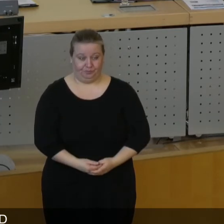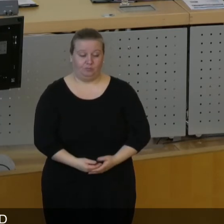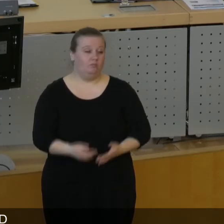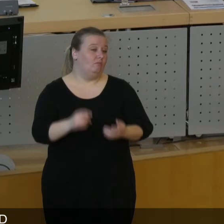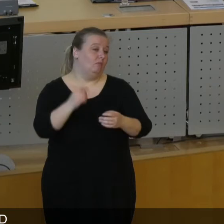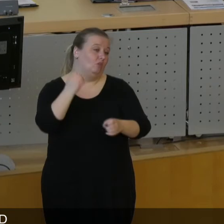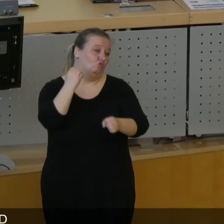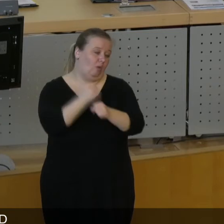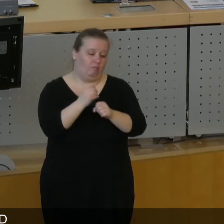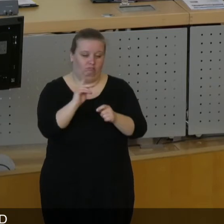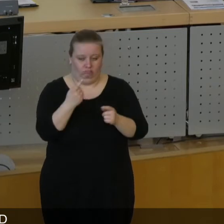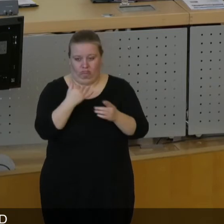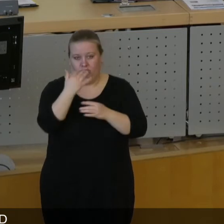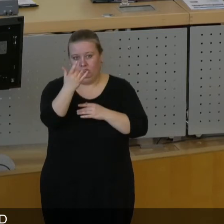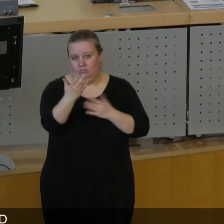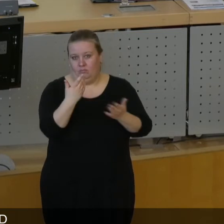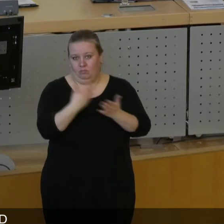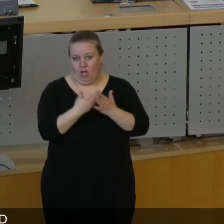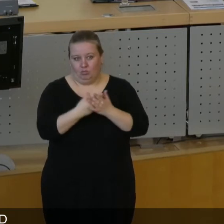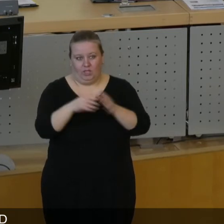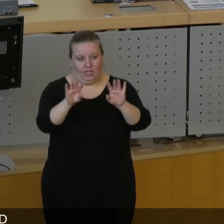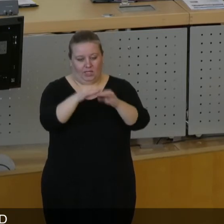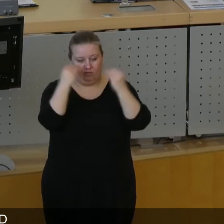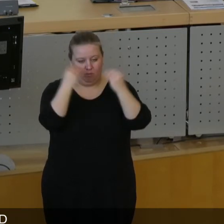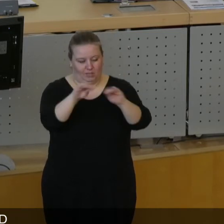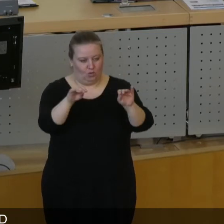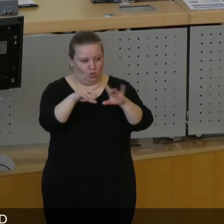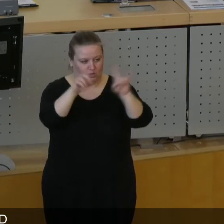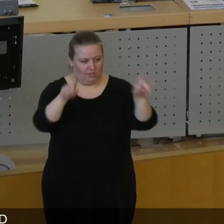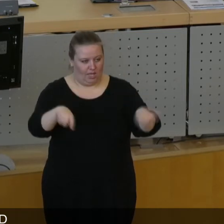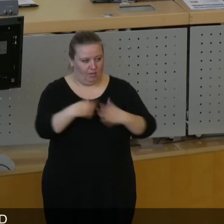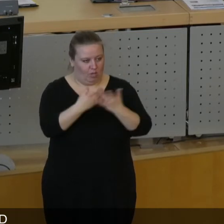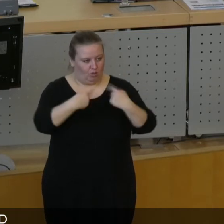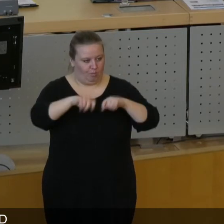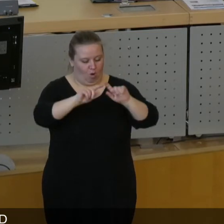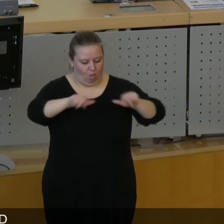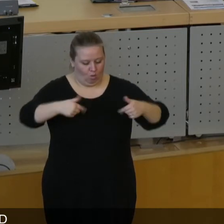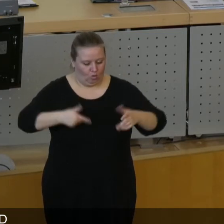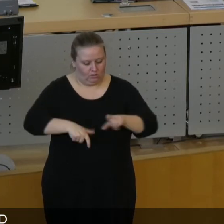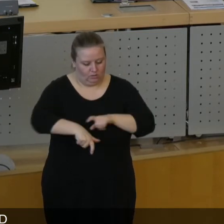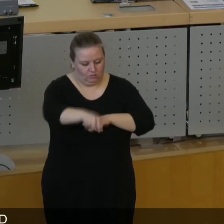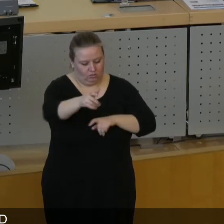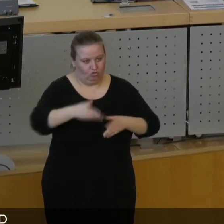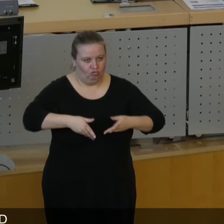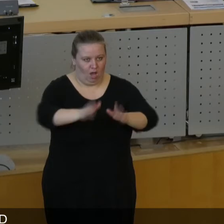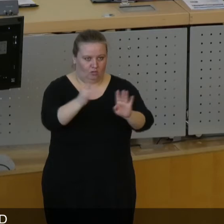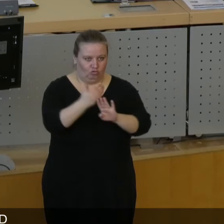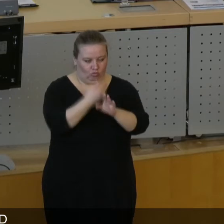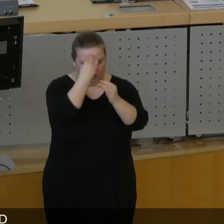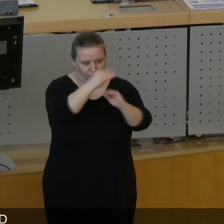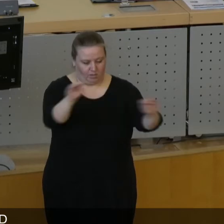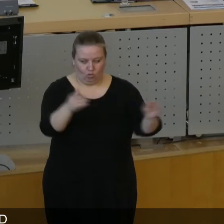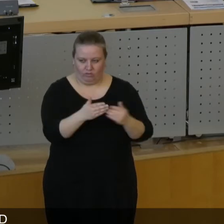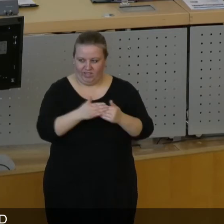Meistens passiert das erst, wenn beispielsweise die Informationszettel zum Baubeginn einer Straße ausgeteilt werden in der